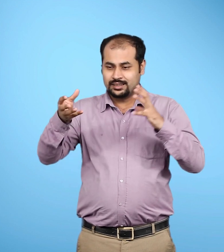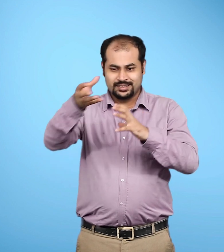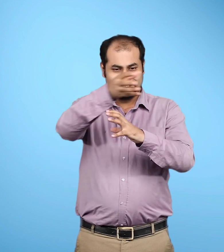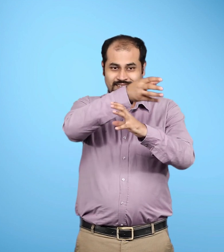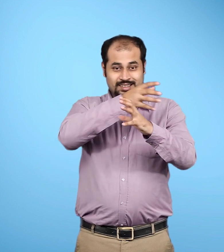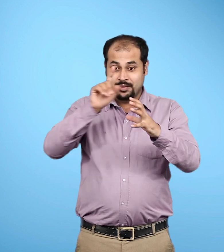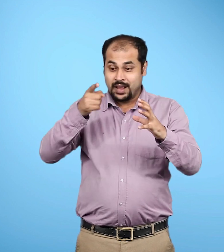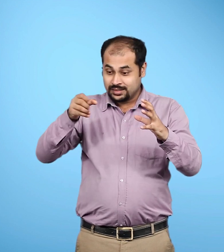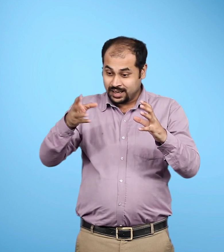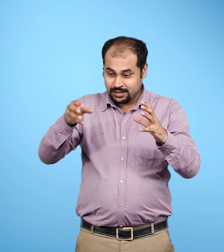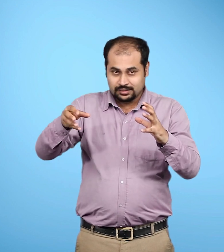दिन में पूरा करता है